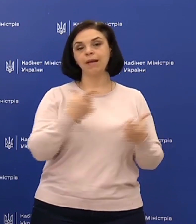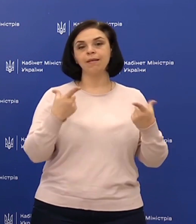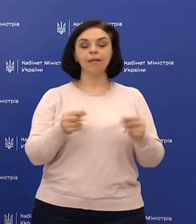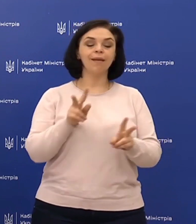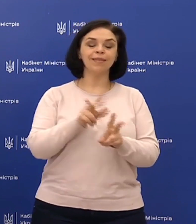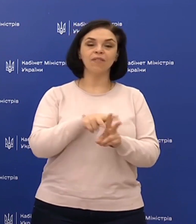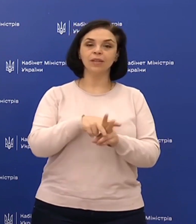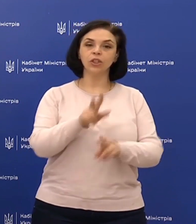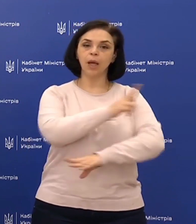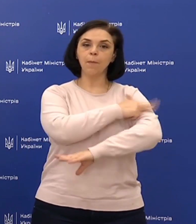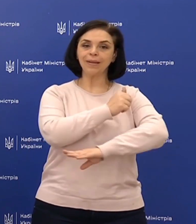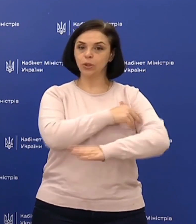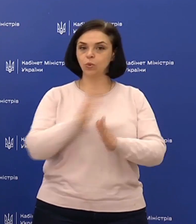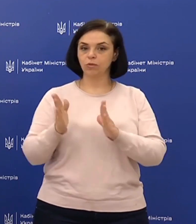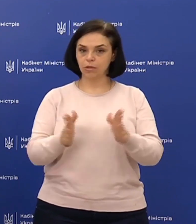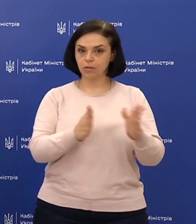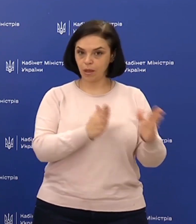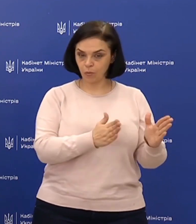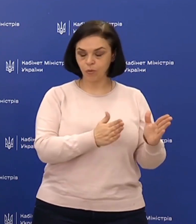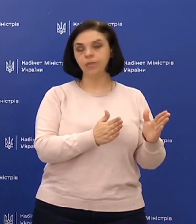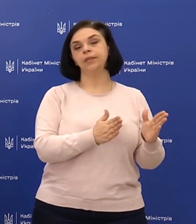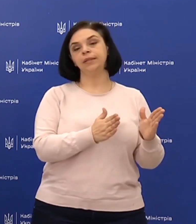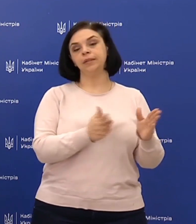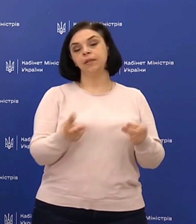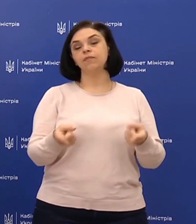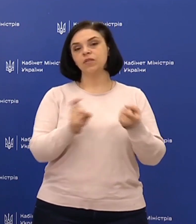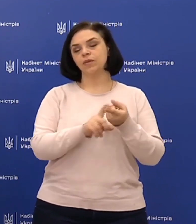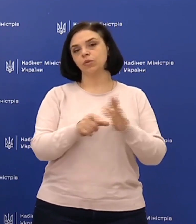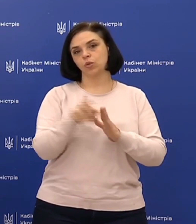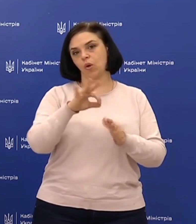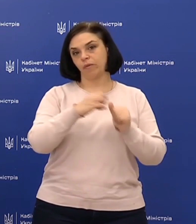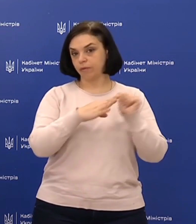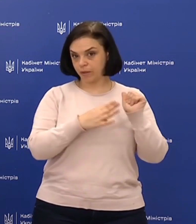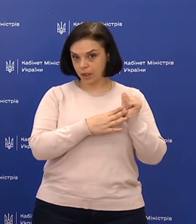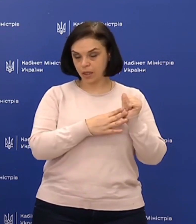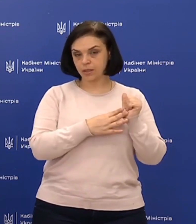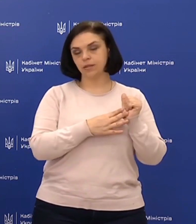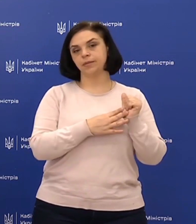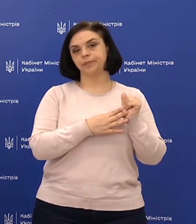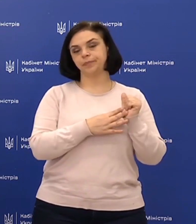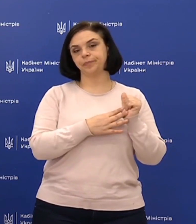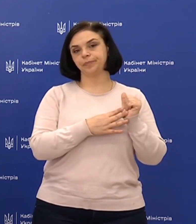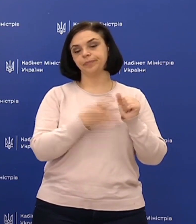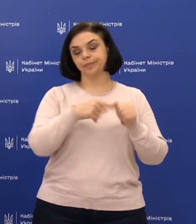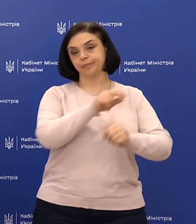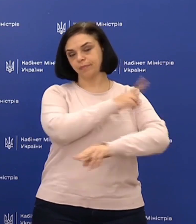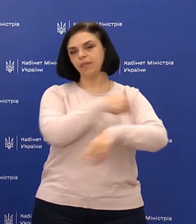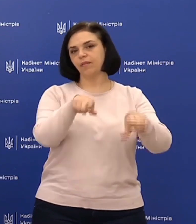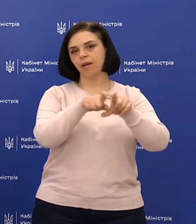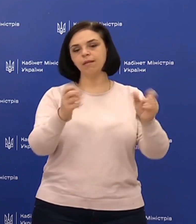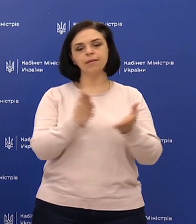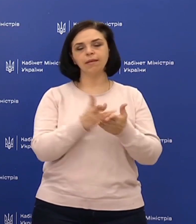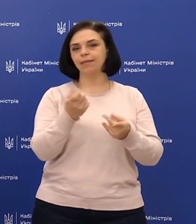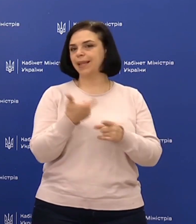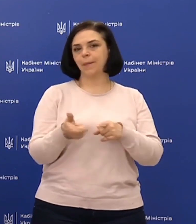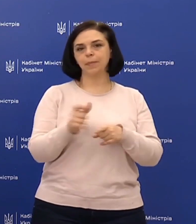де навантаження на медичну систему в зв'язку з COVID-19, тобто в лікарнях, є не